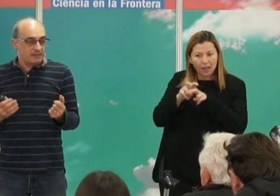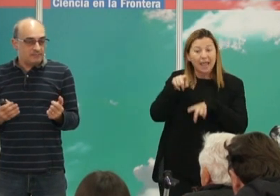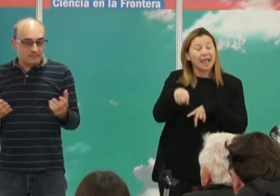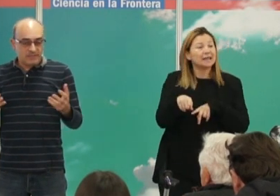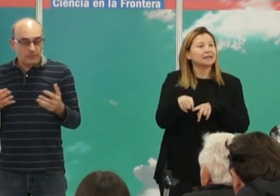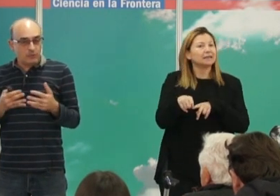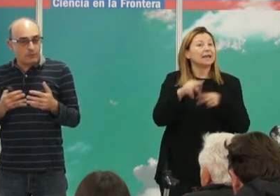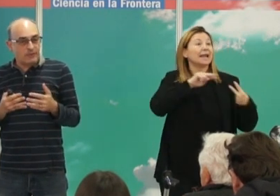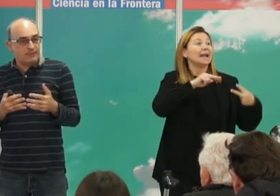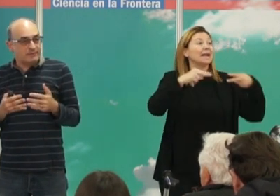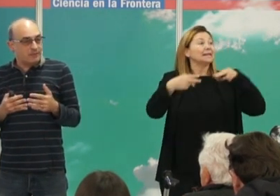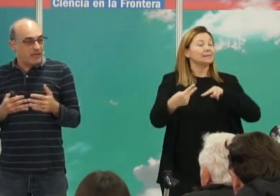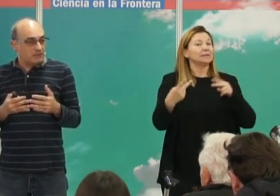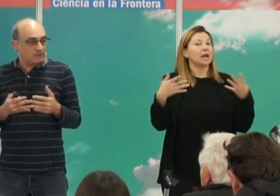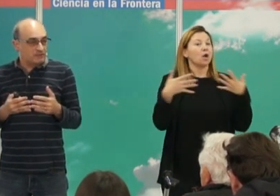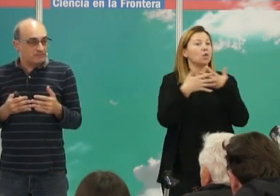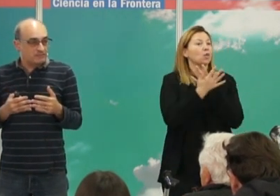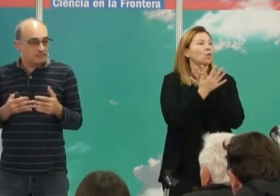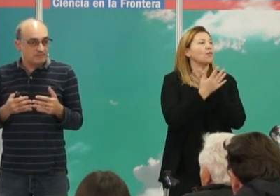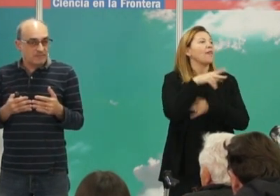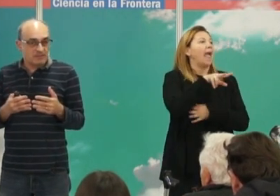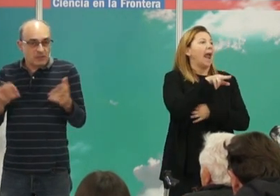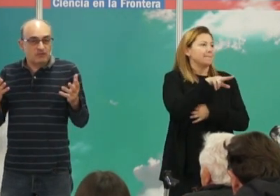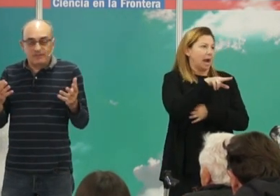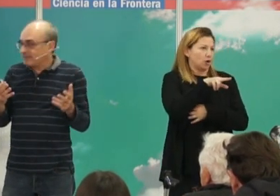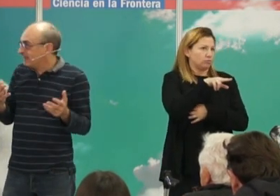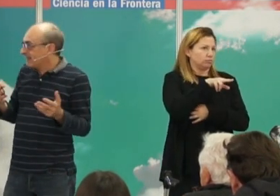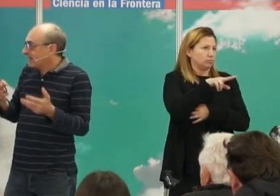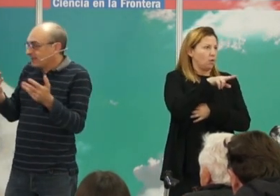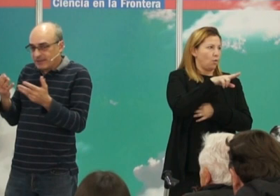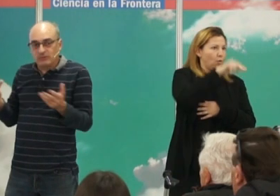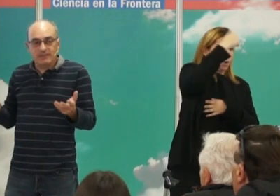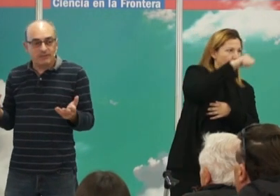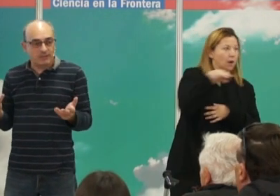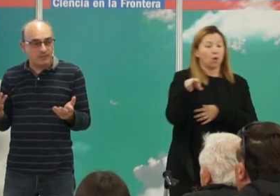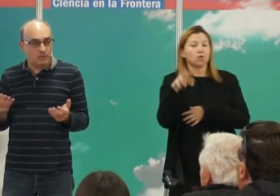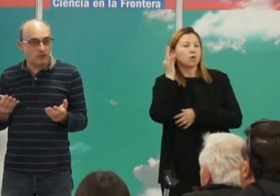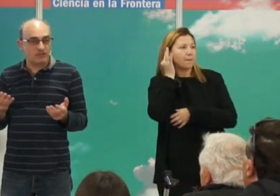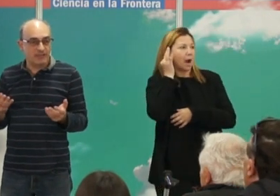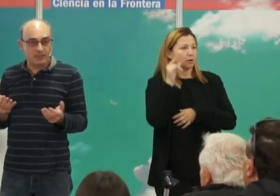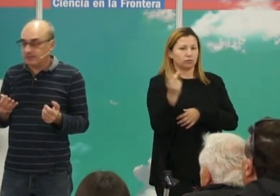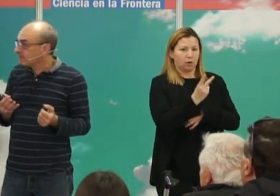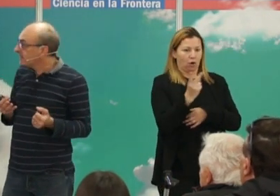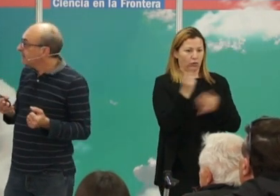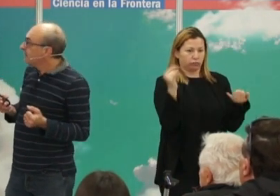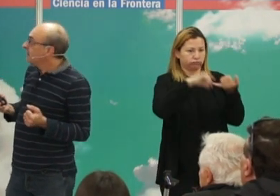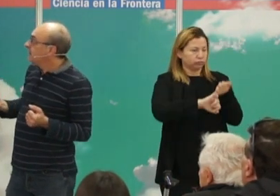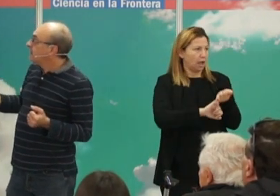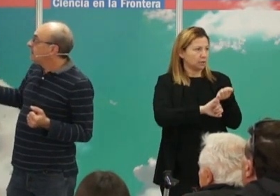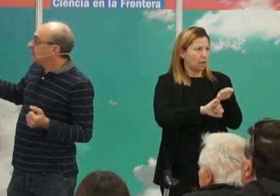descendiente de un cruce entre hermanos. Una cosa bastante rara. Es decir, era un individuo consanguíneo.